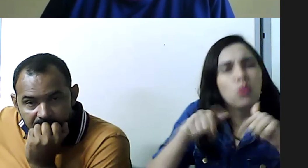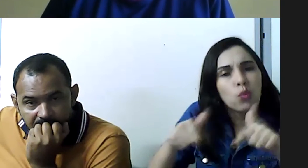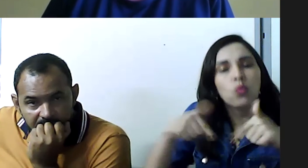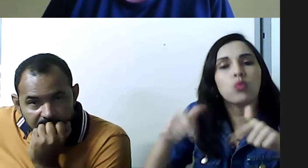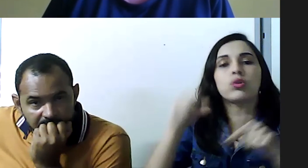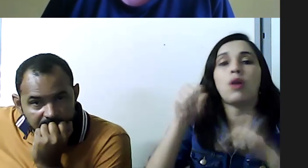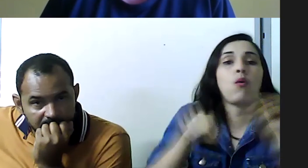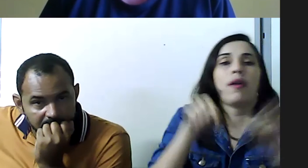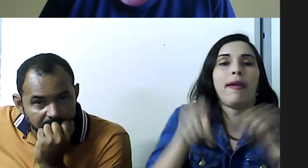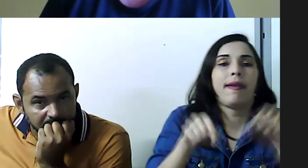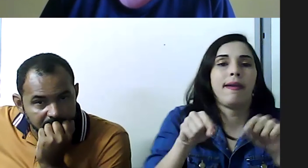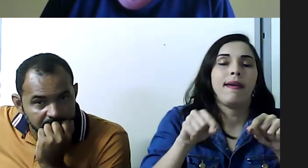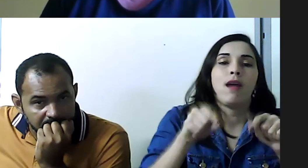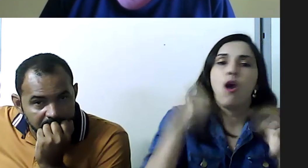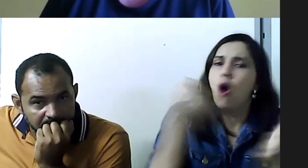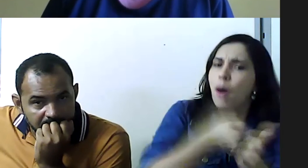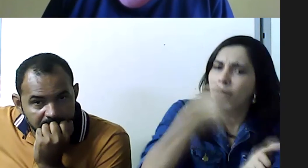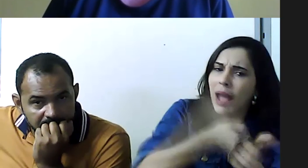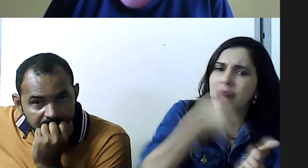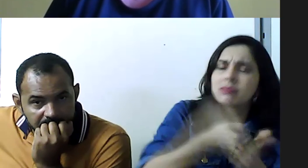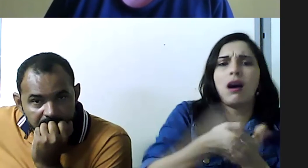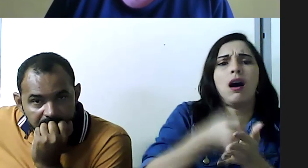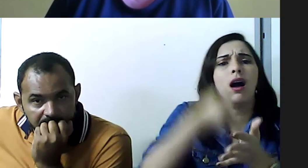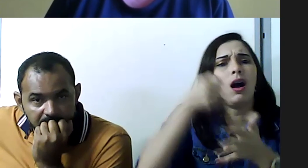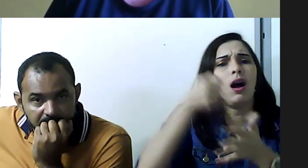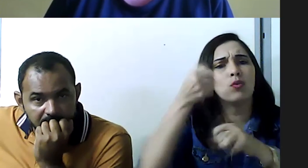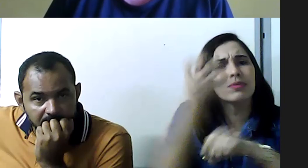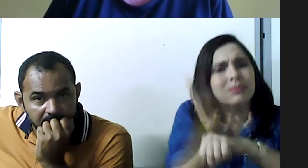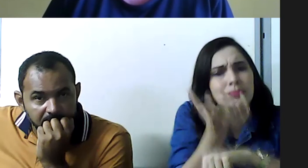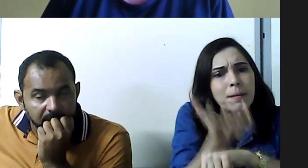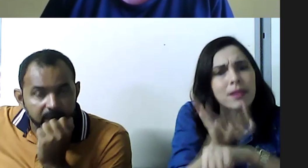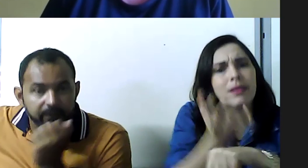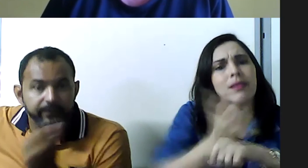então nós precisamos lutar quanto a isso.